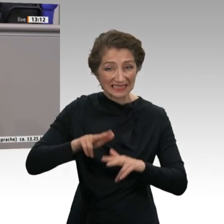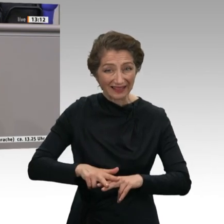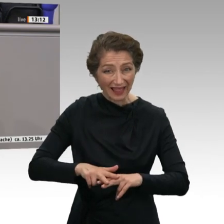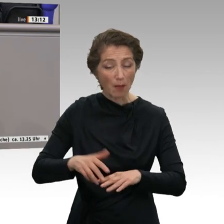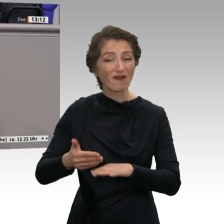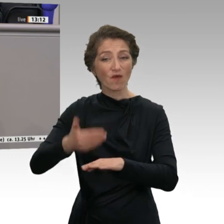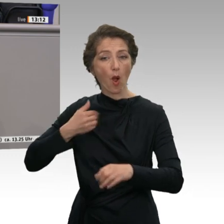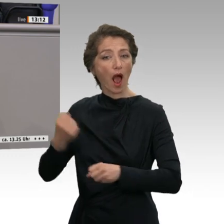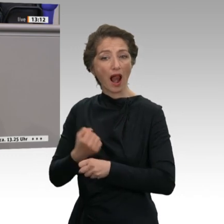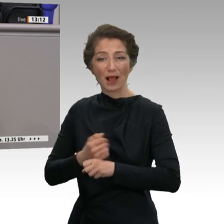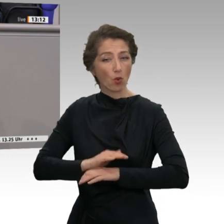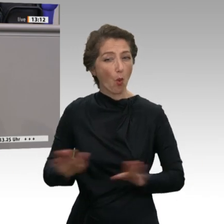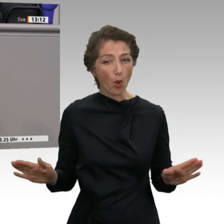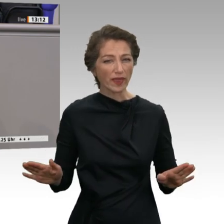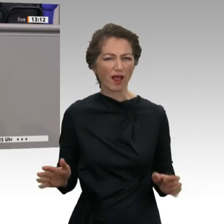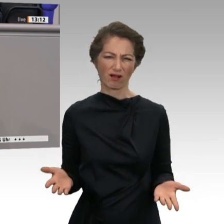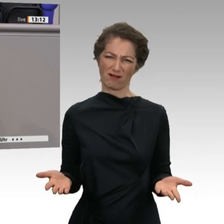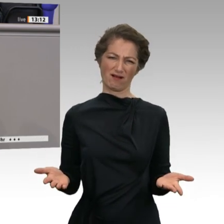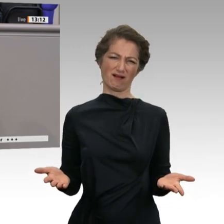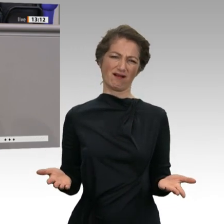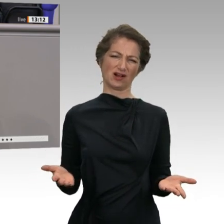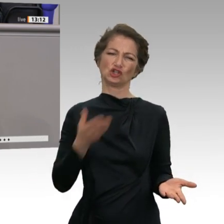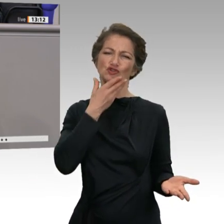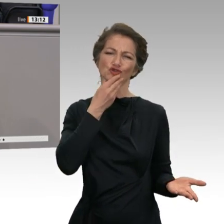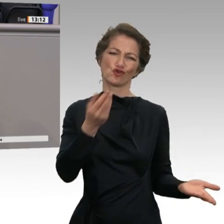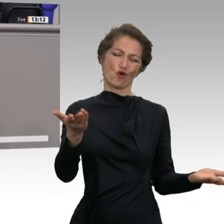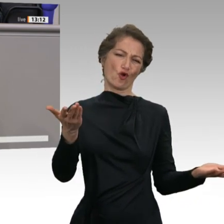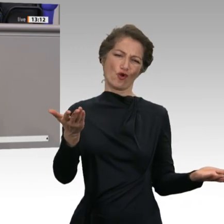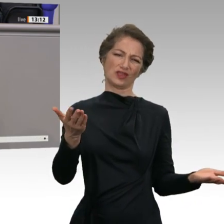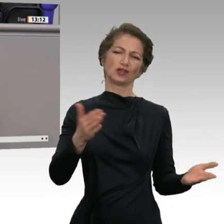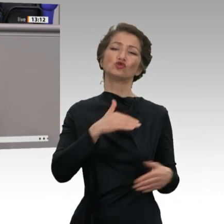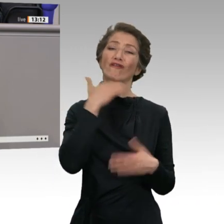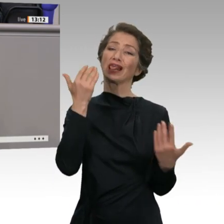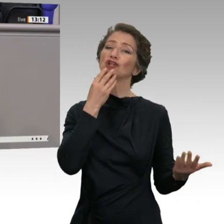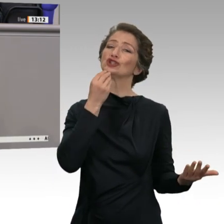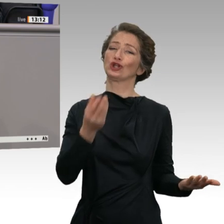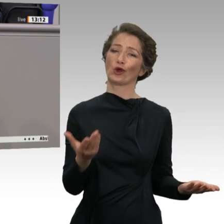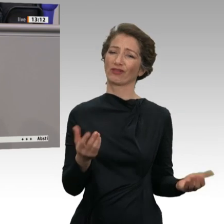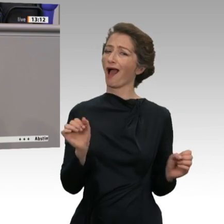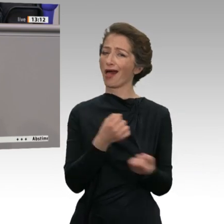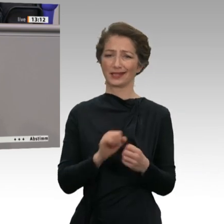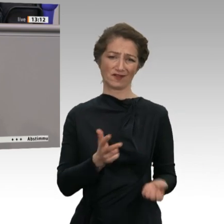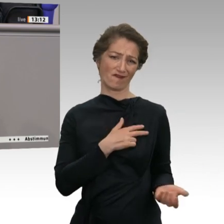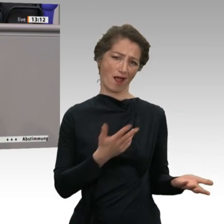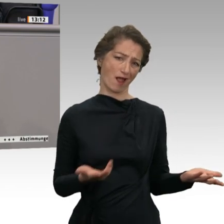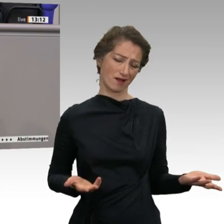Das klingt doch zu schön, wahr zu sein. Und das ist auch zu schön, um wahr zu sein.